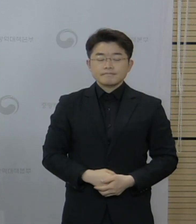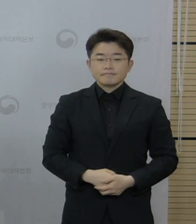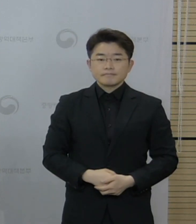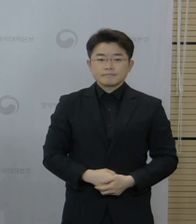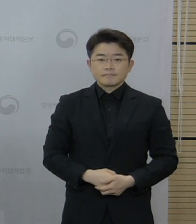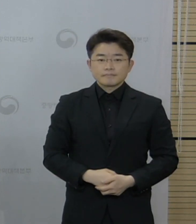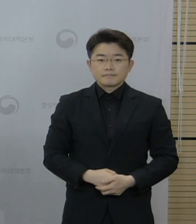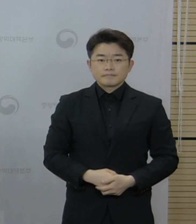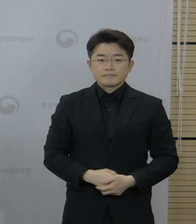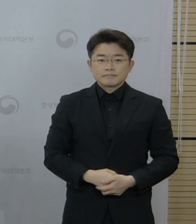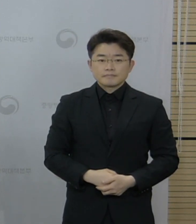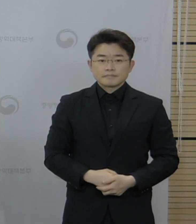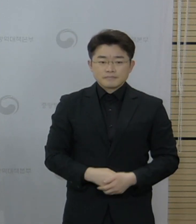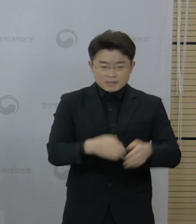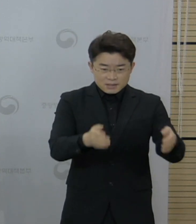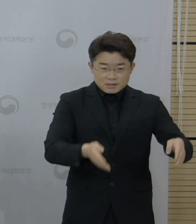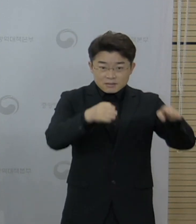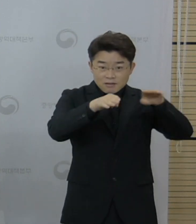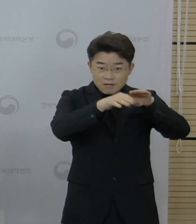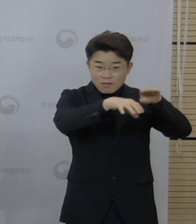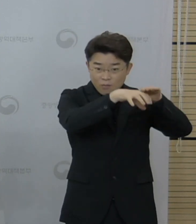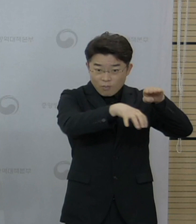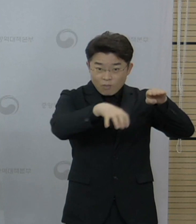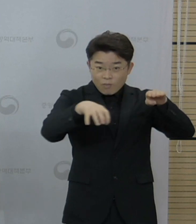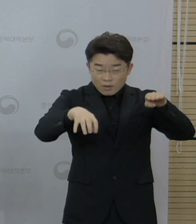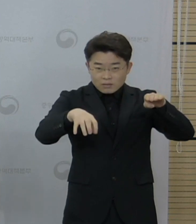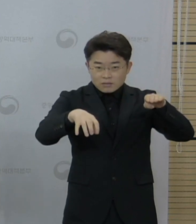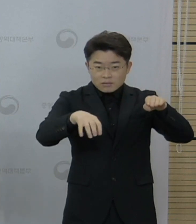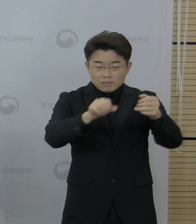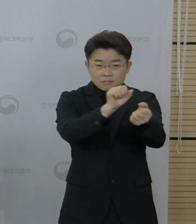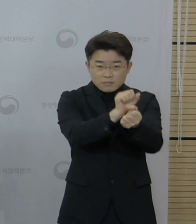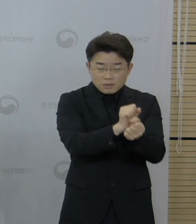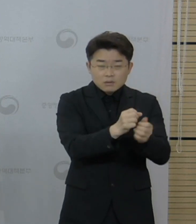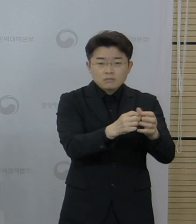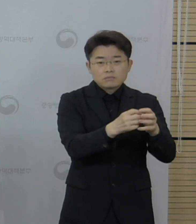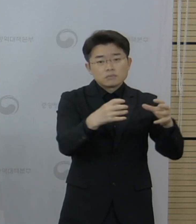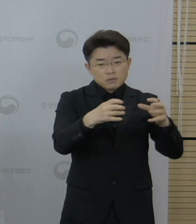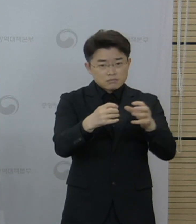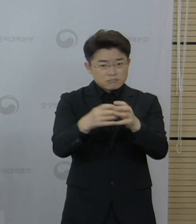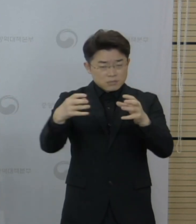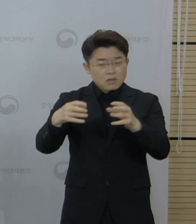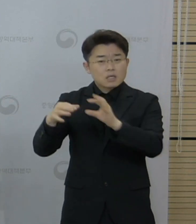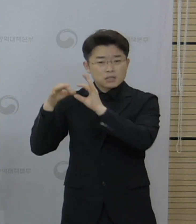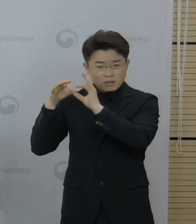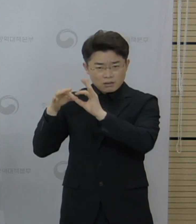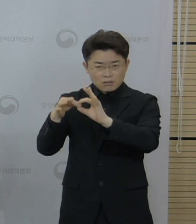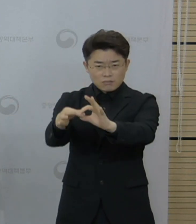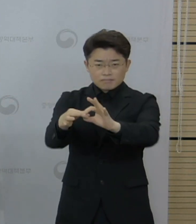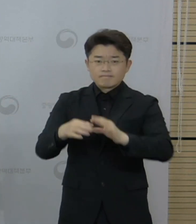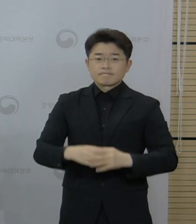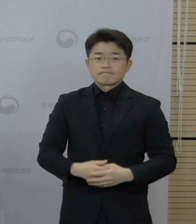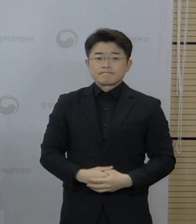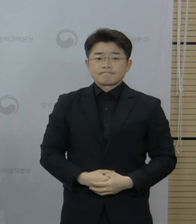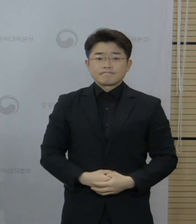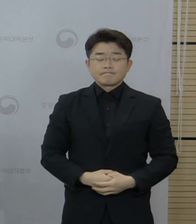현재 다중이용시설을 매개로 한 지역사회 감염이 지속적으로 확산되고 있습니다.